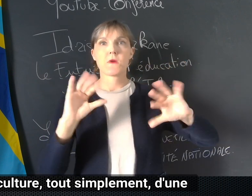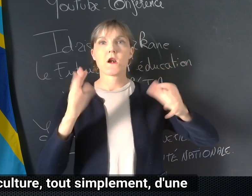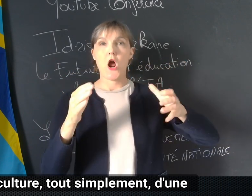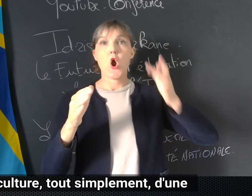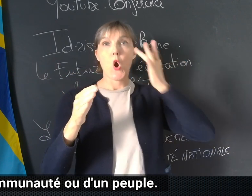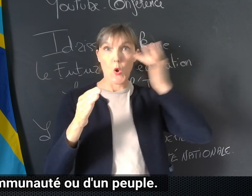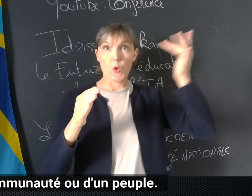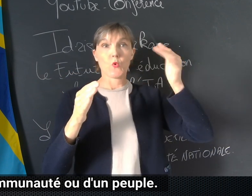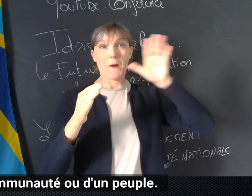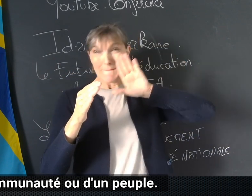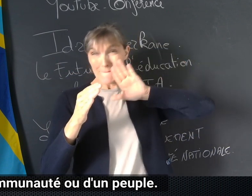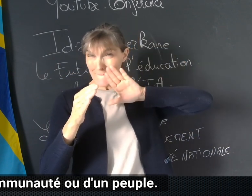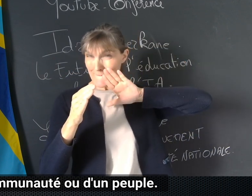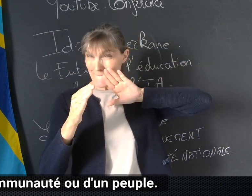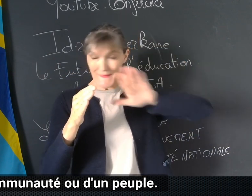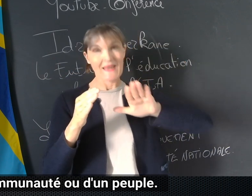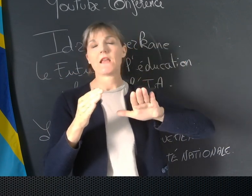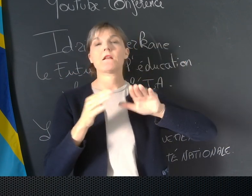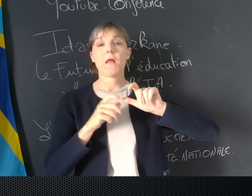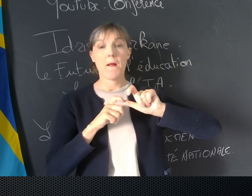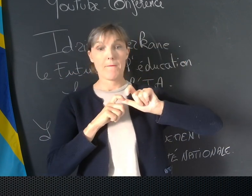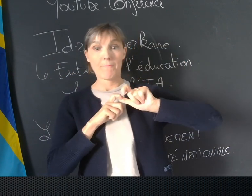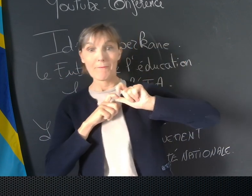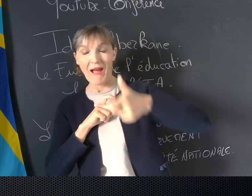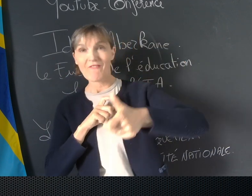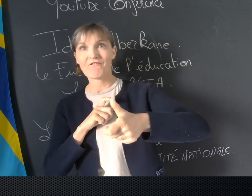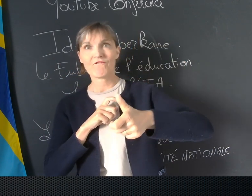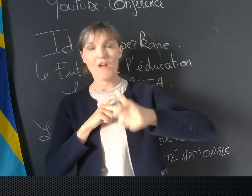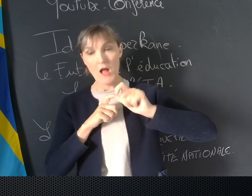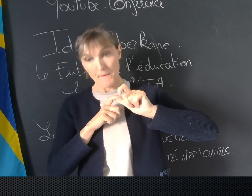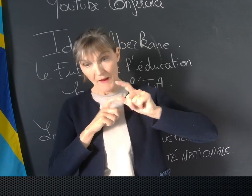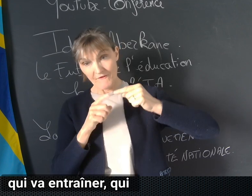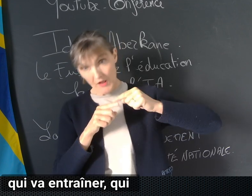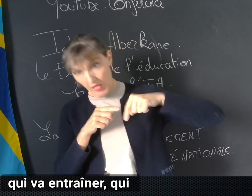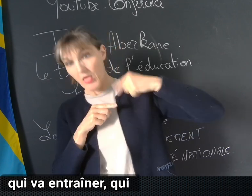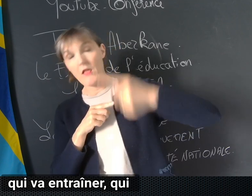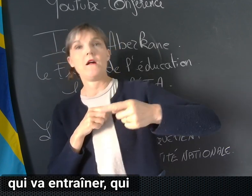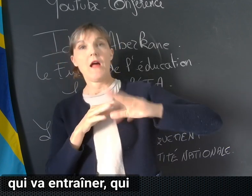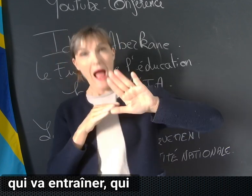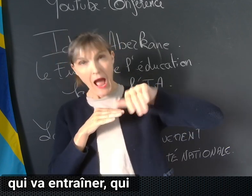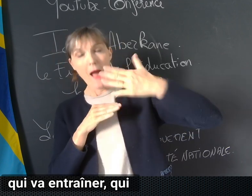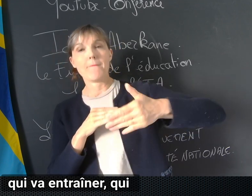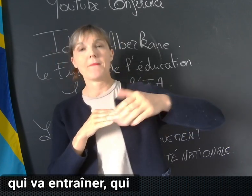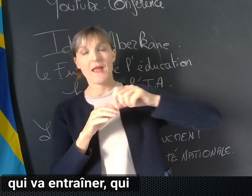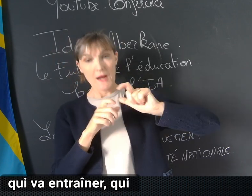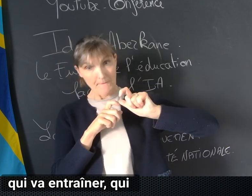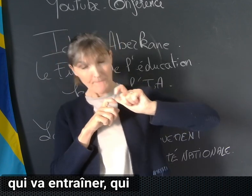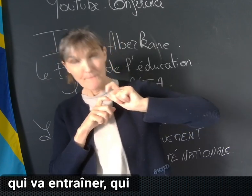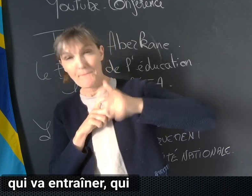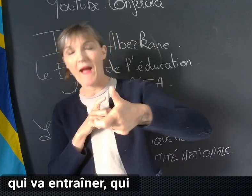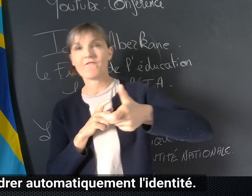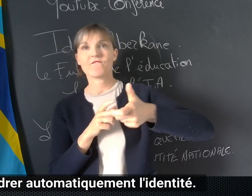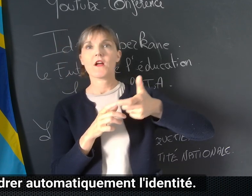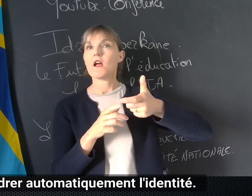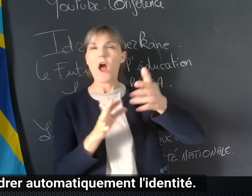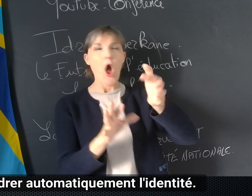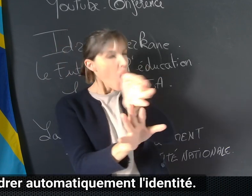d'une communauté ou d'un peuple qui va entraîner, qui va engendrer